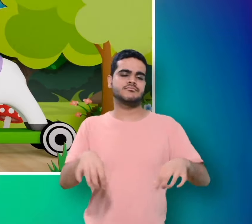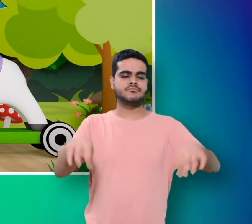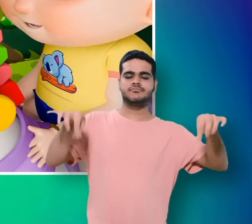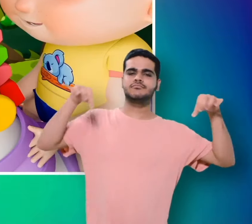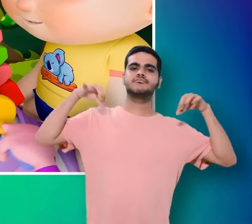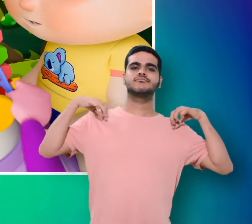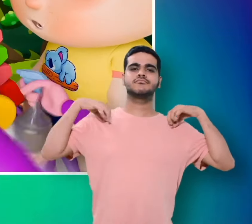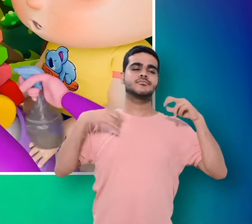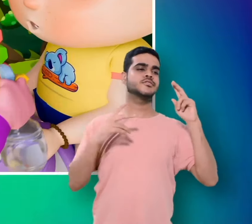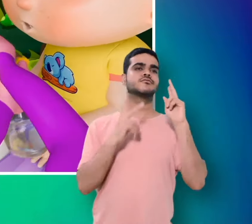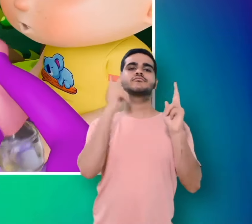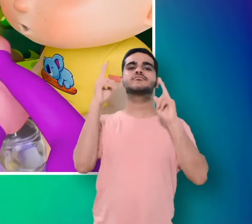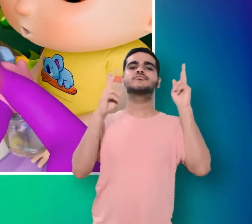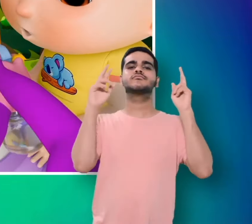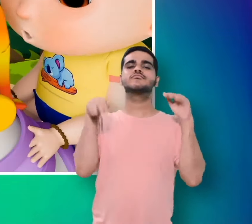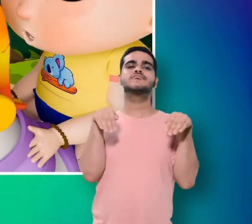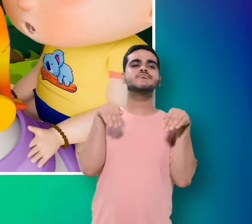बनाई टगबग टगबग